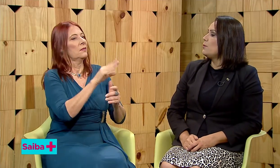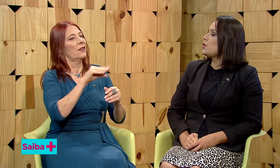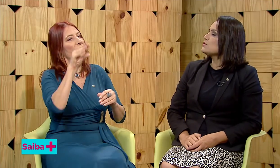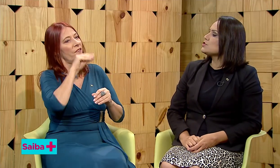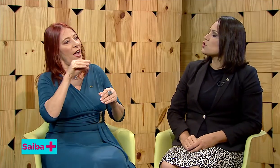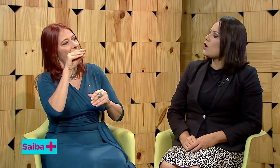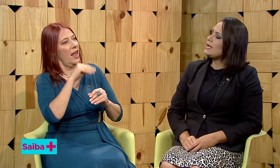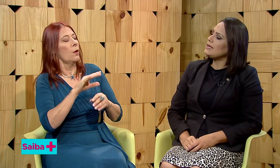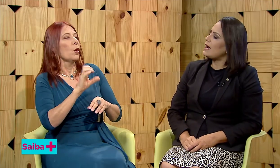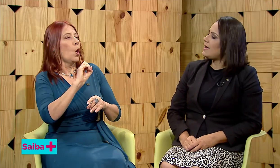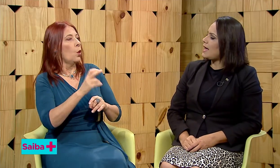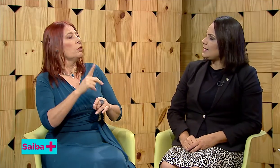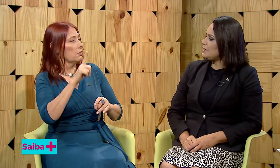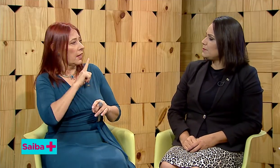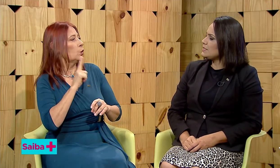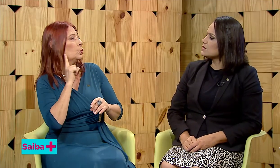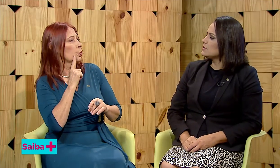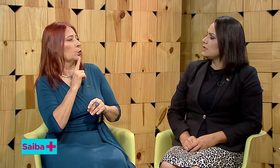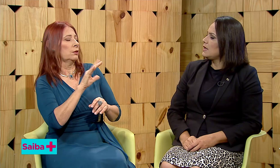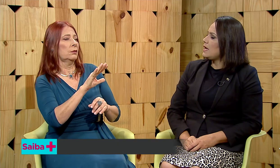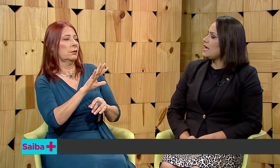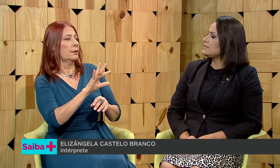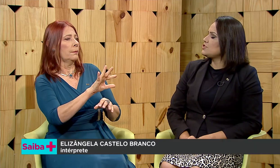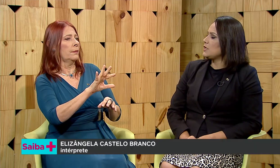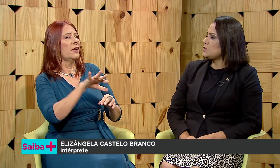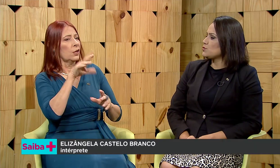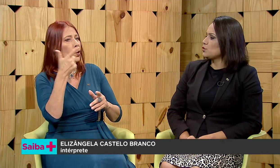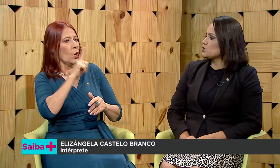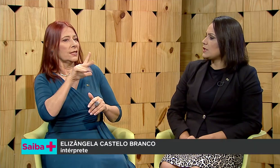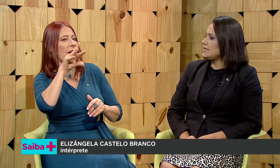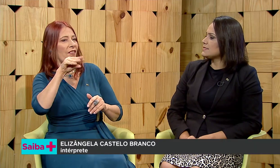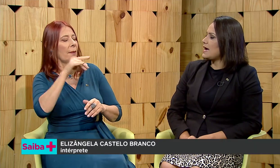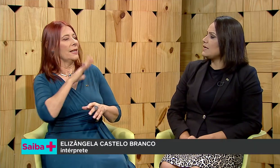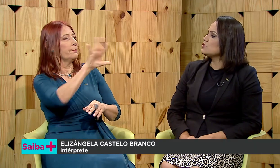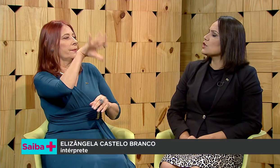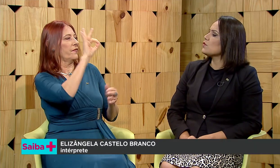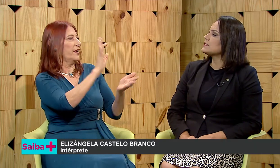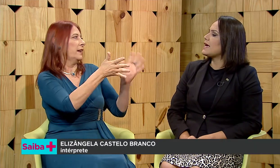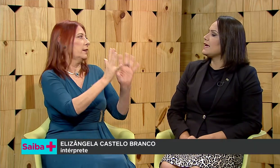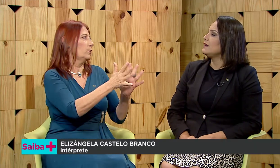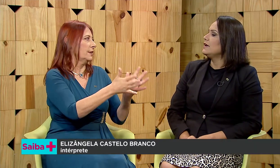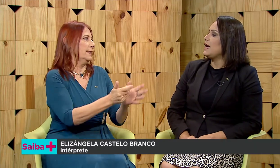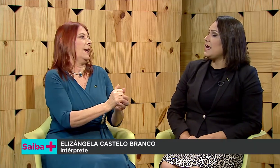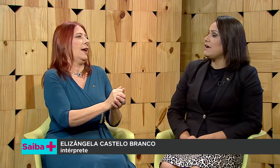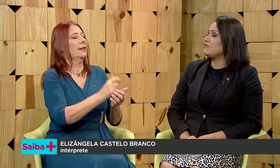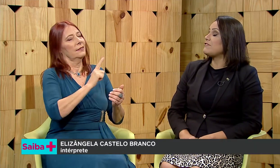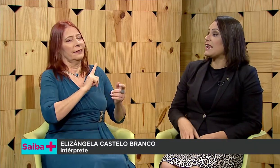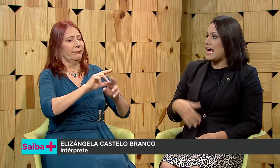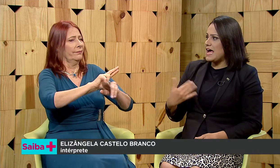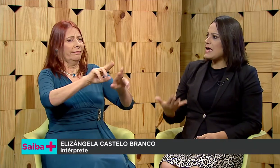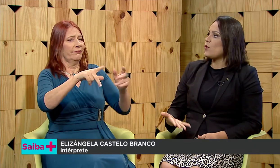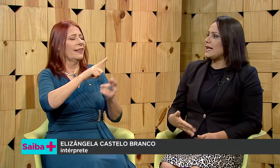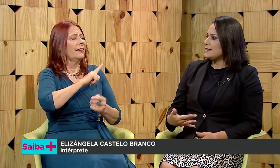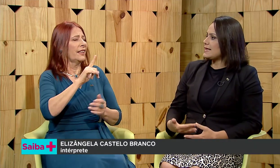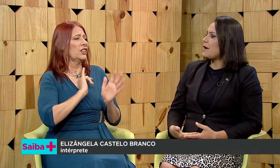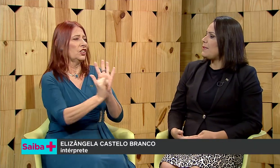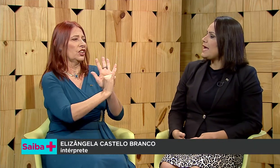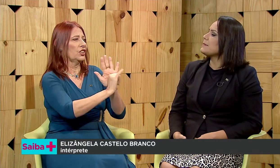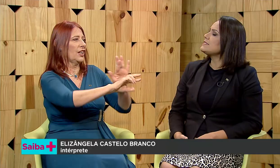Muitos escolhem a Libras. Existem os surdos oralizados que conseguem falar, oralizar bem, mas